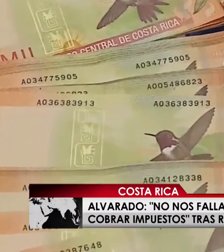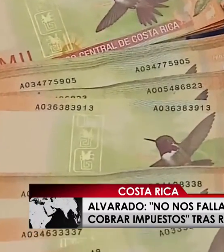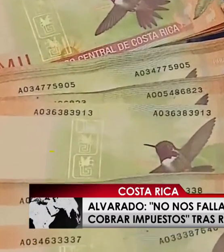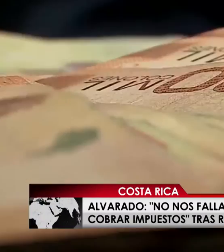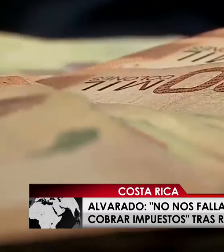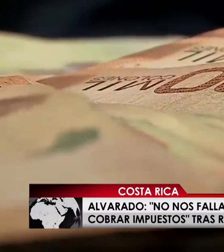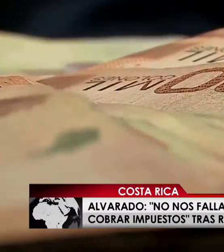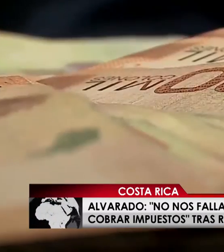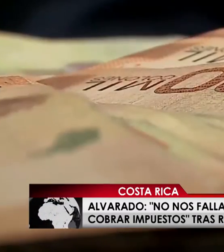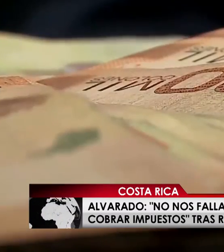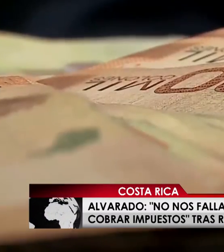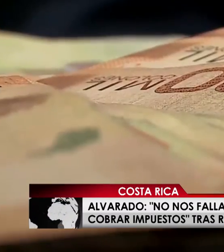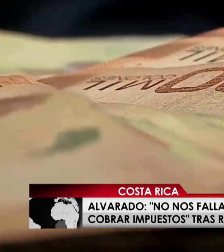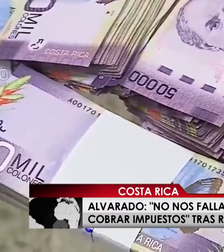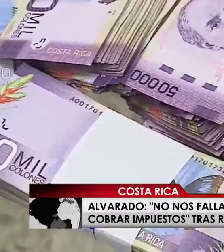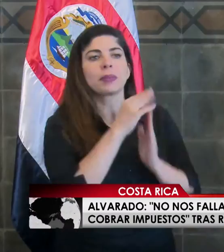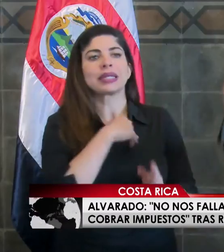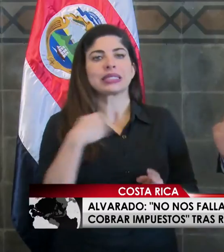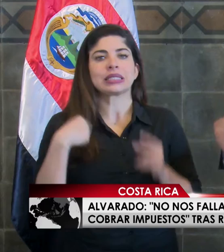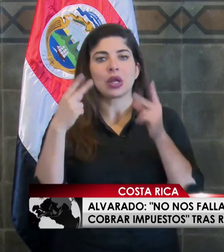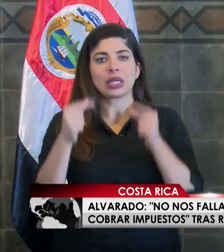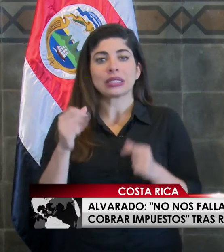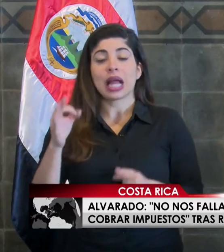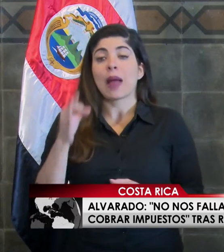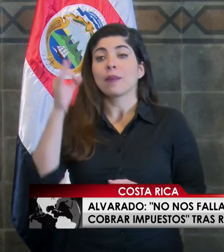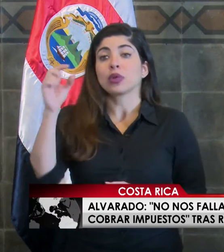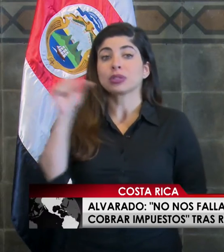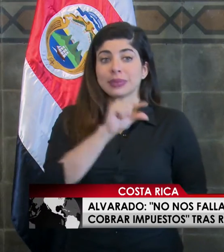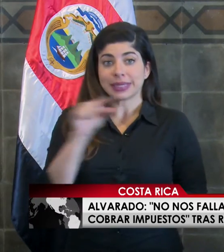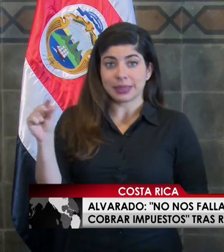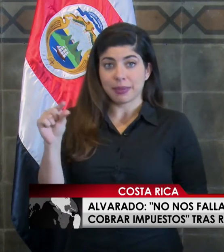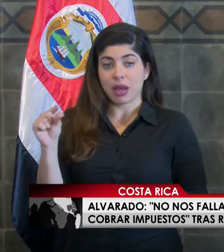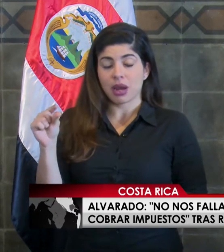al Ministerio de Hacienda que la próxima semana